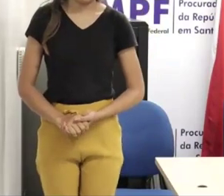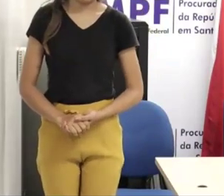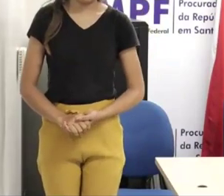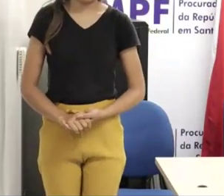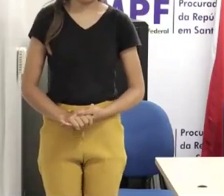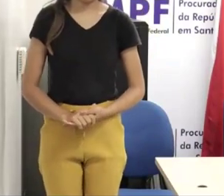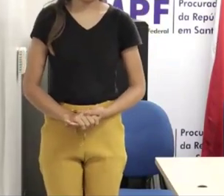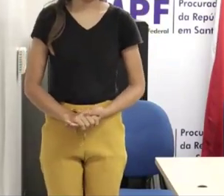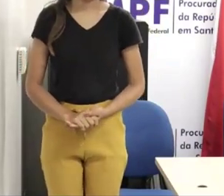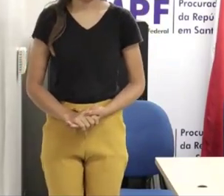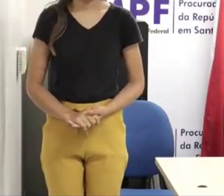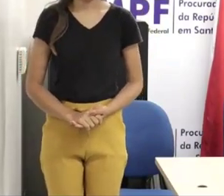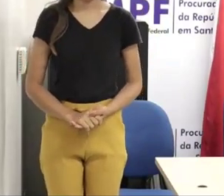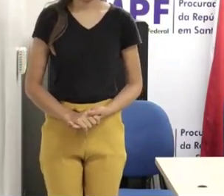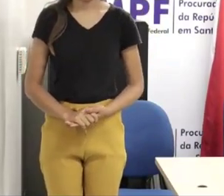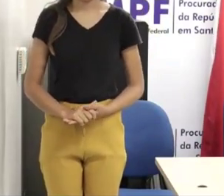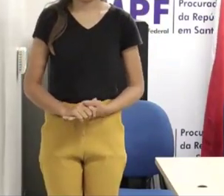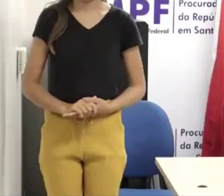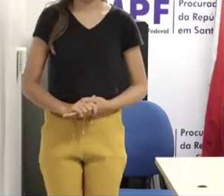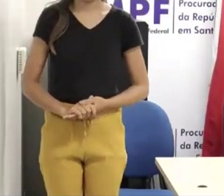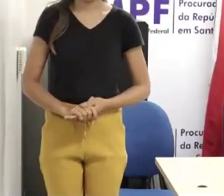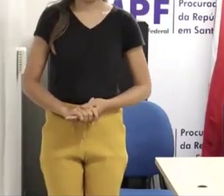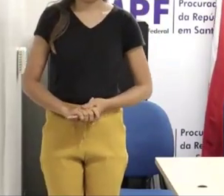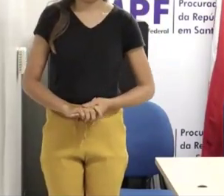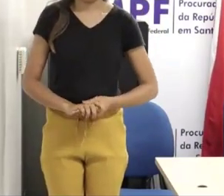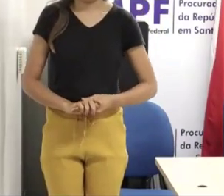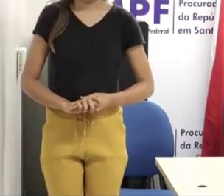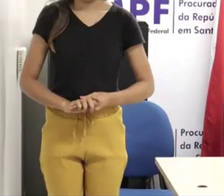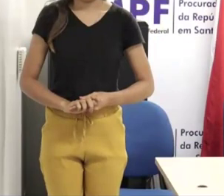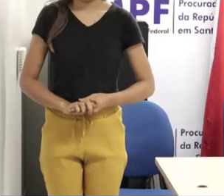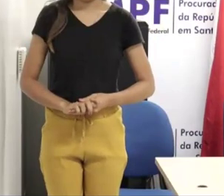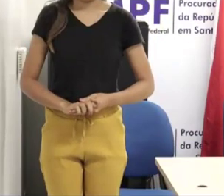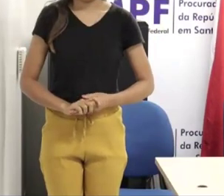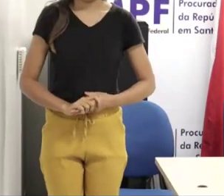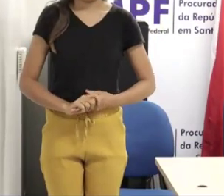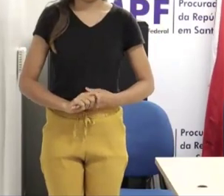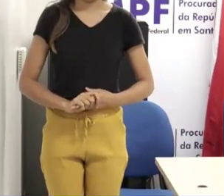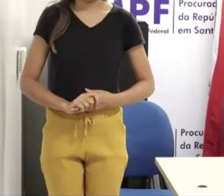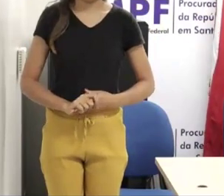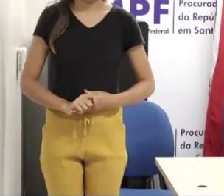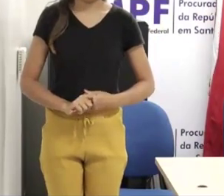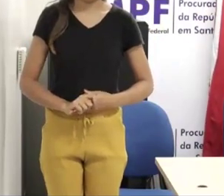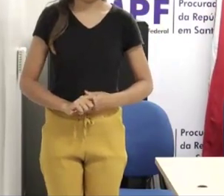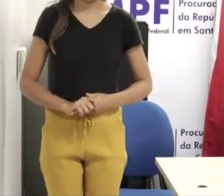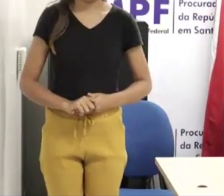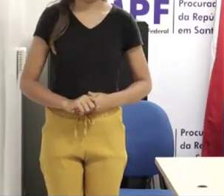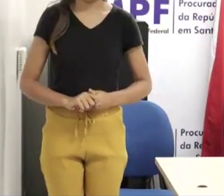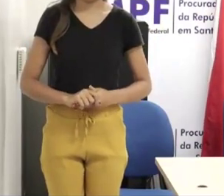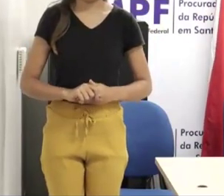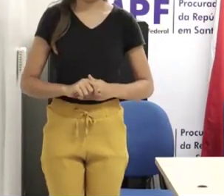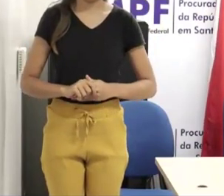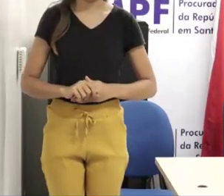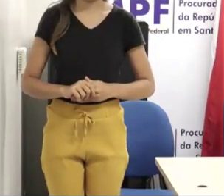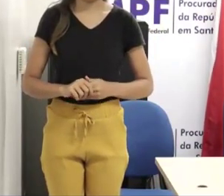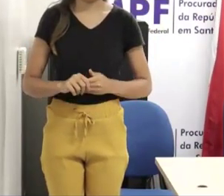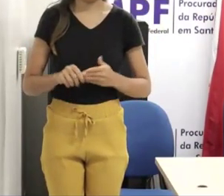Mais uma vez, para reforçar, após a palestra, abriremos para as perguntas, tanto